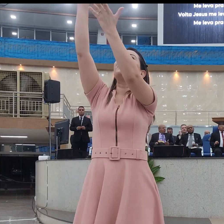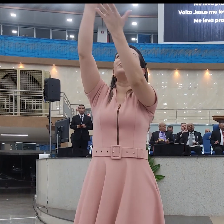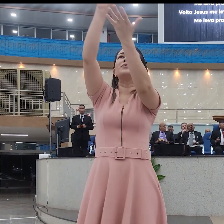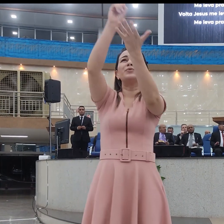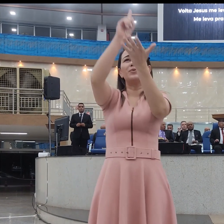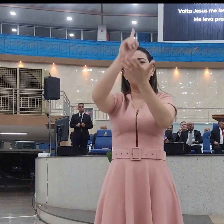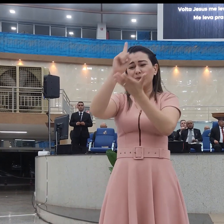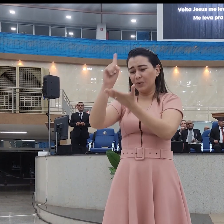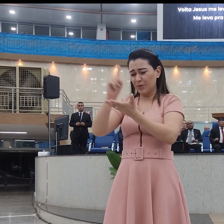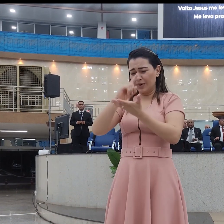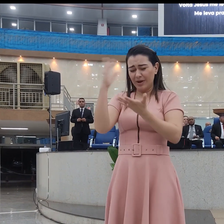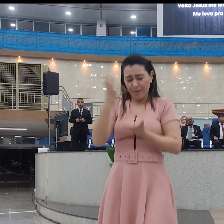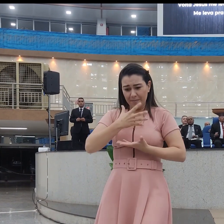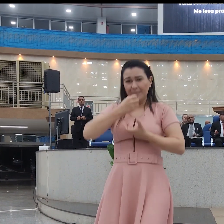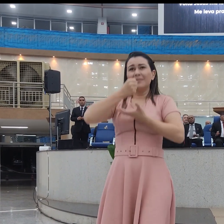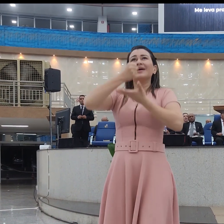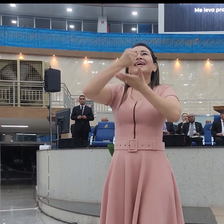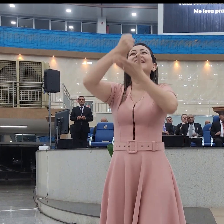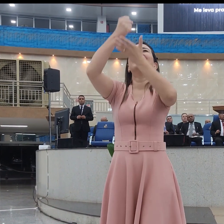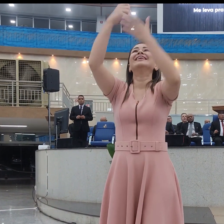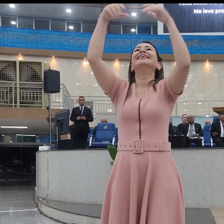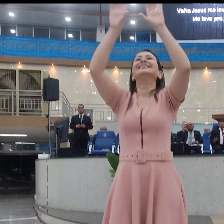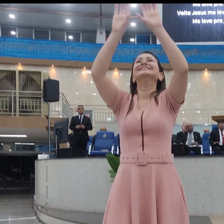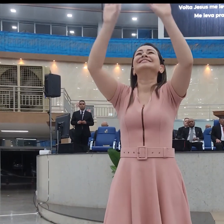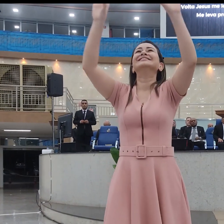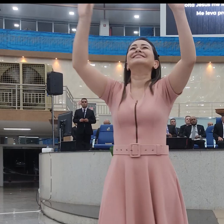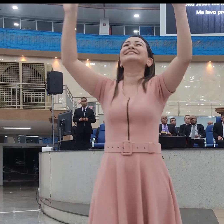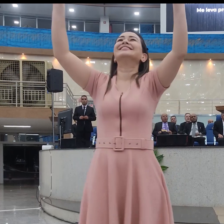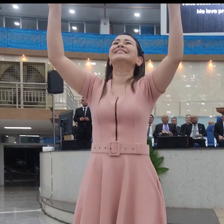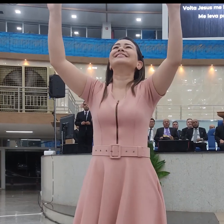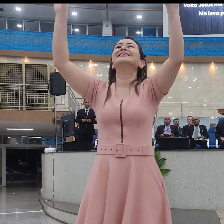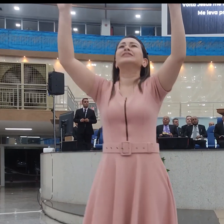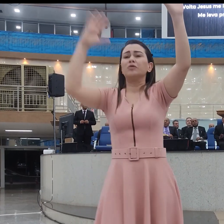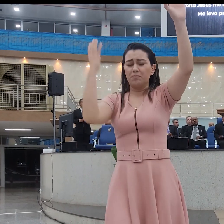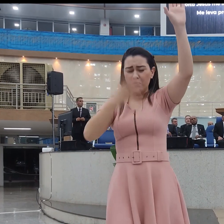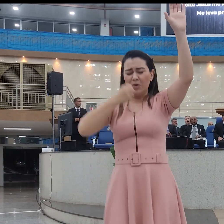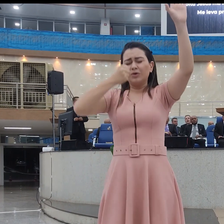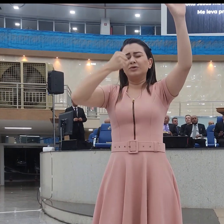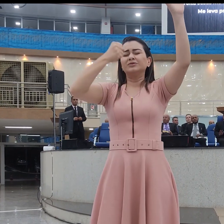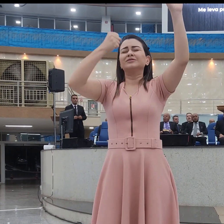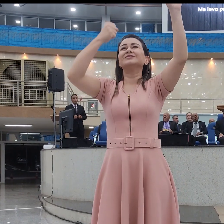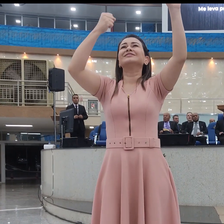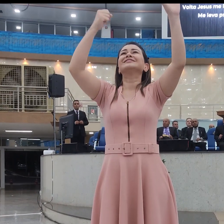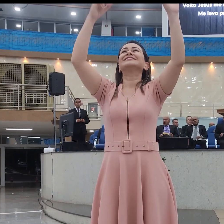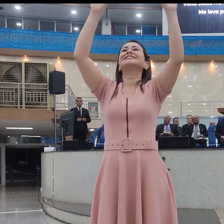Jerusalém Morte não haverá Choro